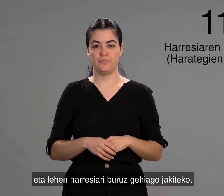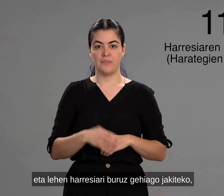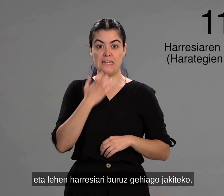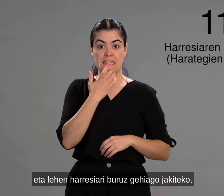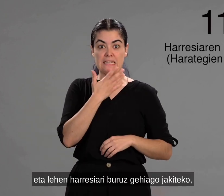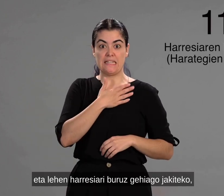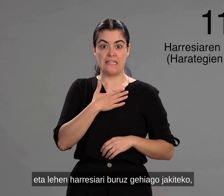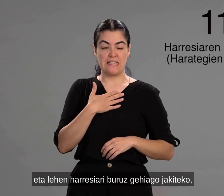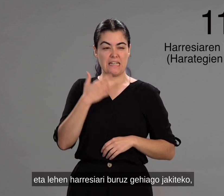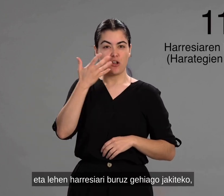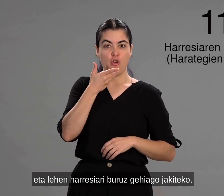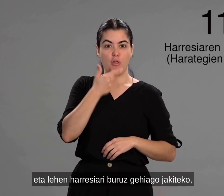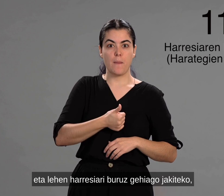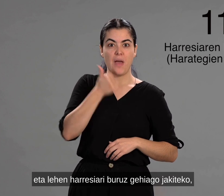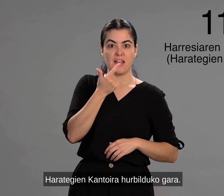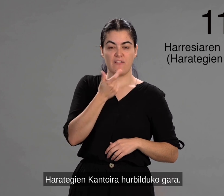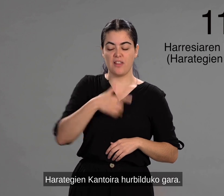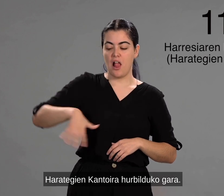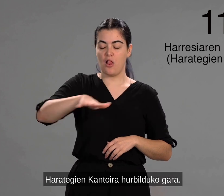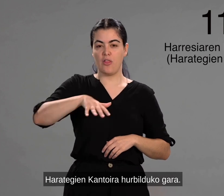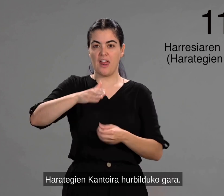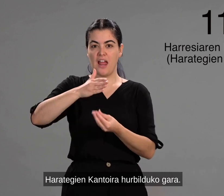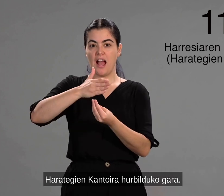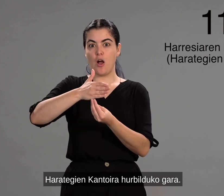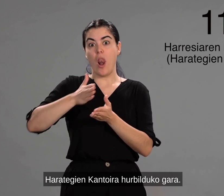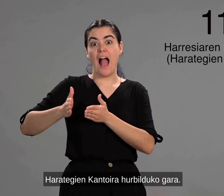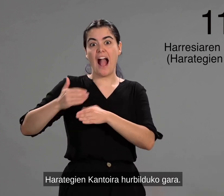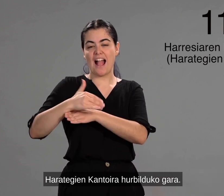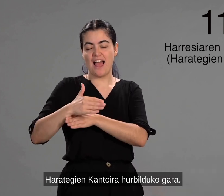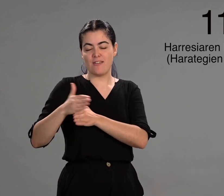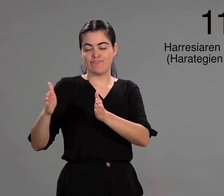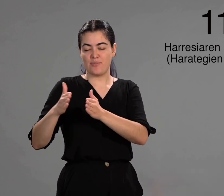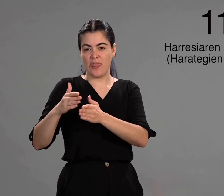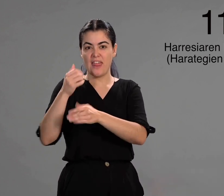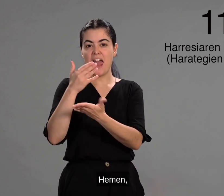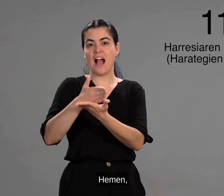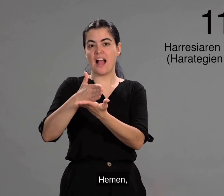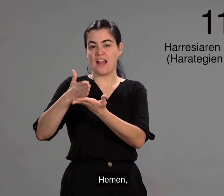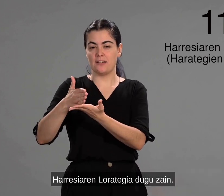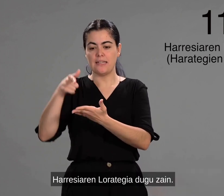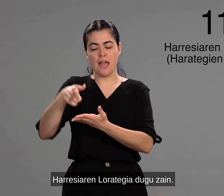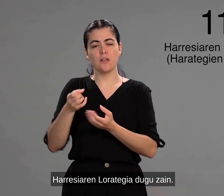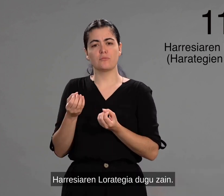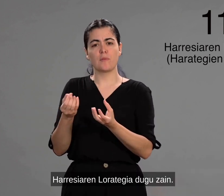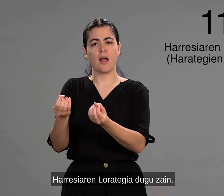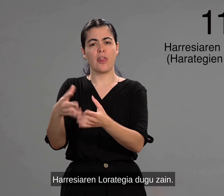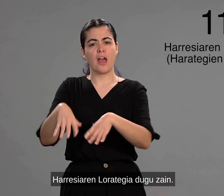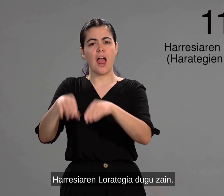lehen arresiari buruz gehiago jakiteko, arategian kantoira urbilduko gara. Hemen, arresiaren lorategia dugu